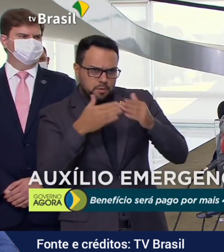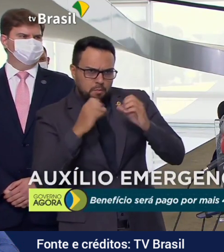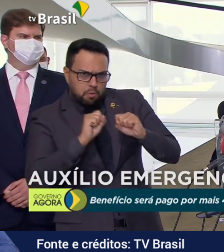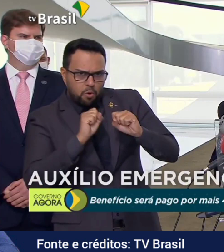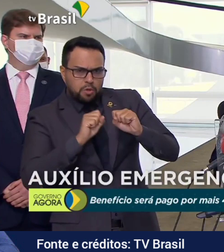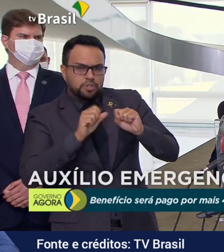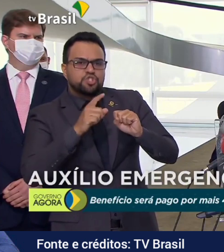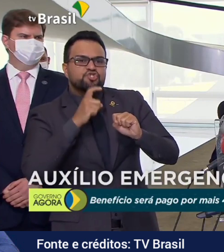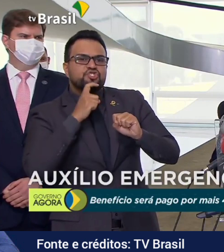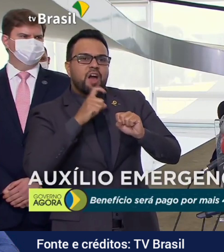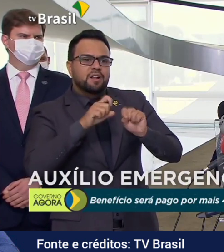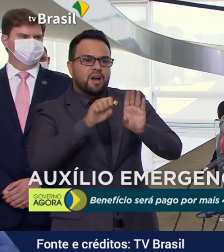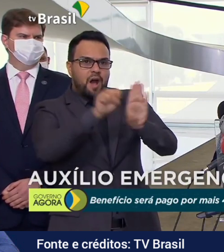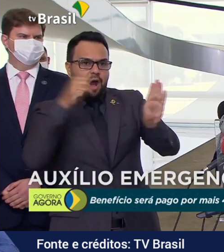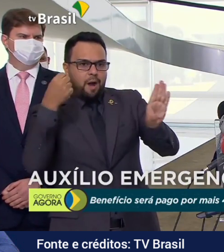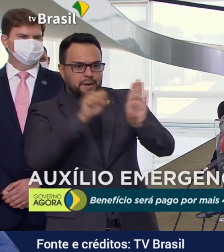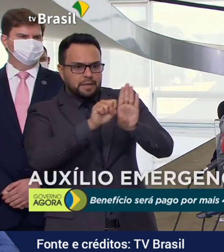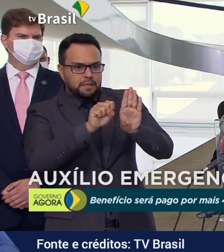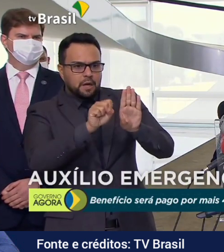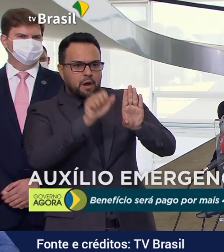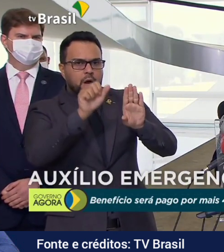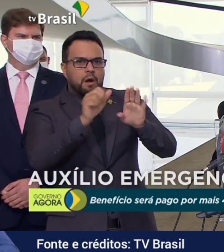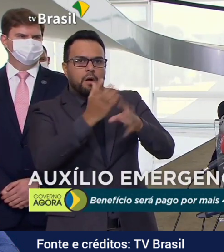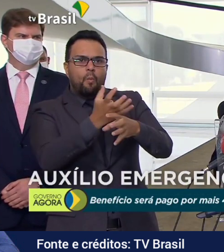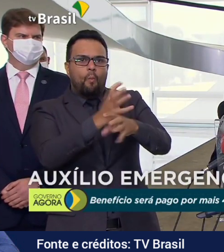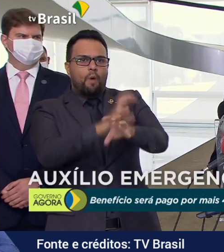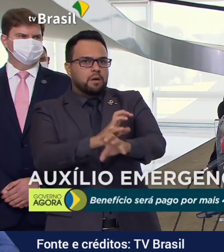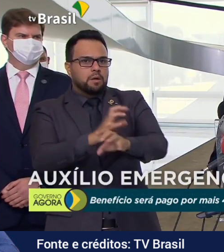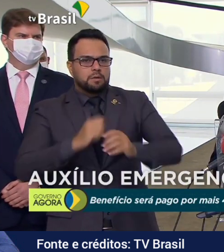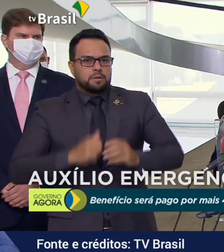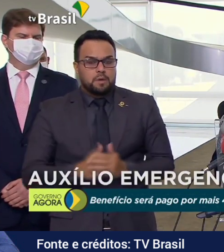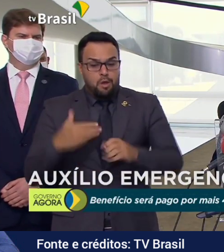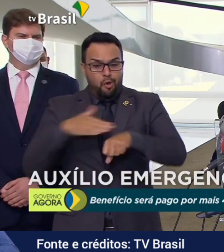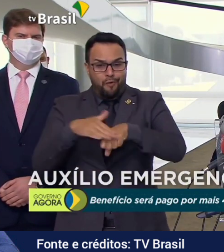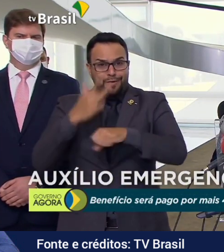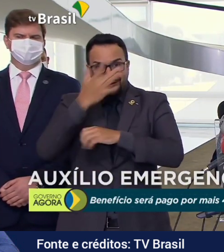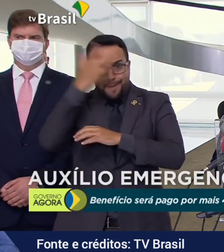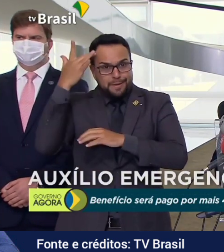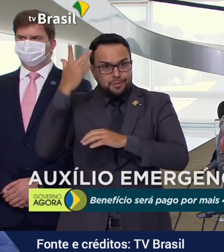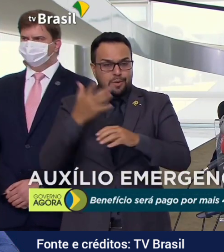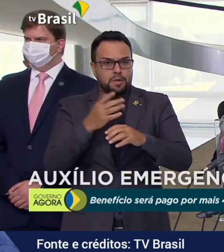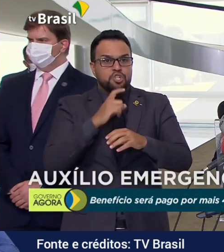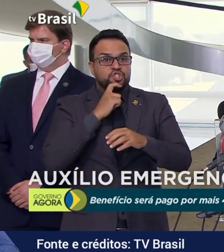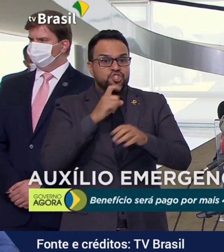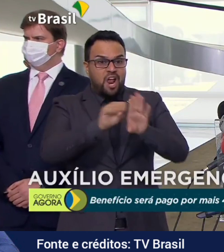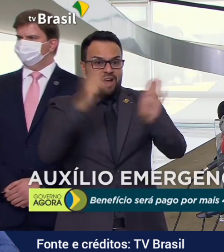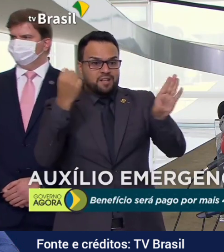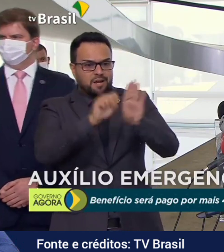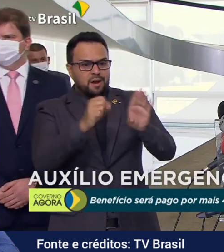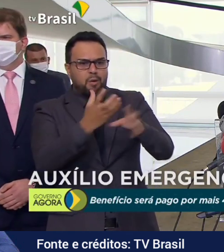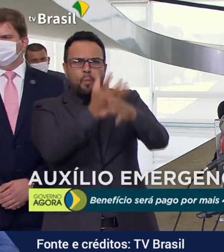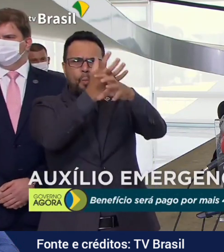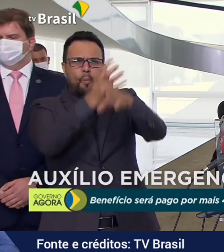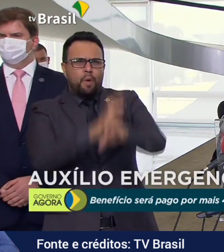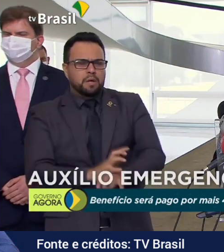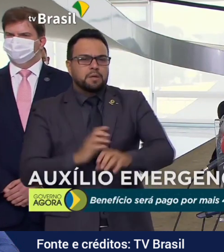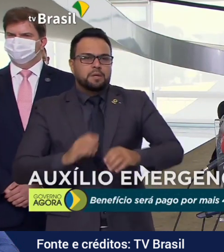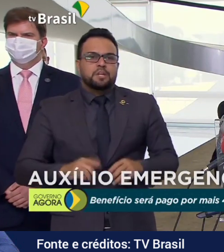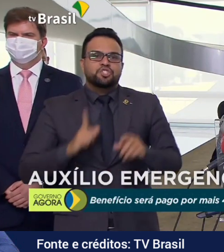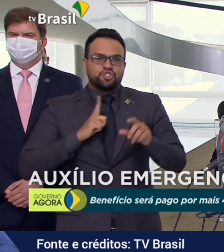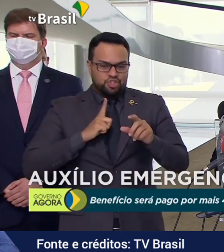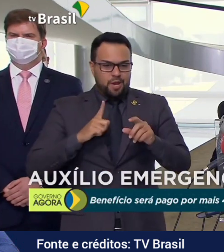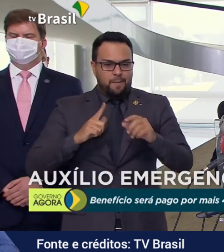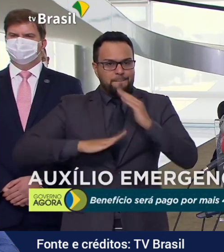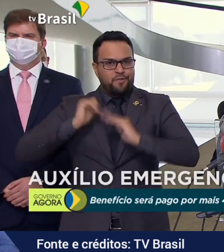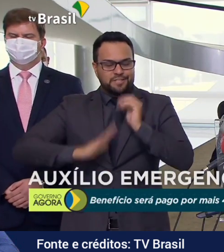Conversei com as pessoas. As geladeiras estão vazias. Conversei com as pessoas. O manicure, que tinha um